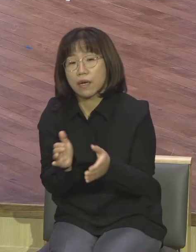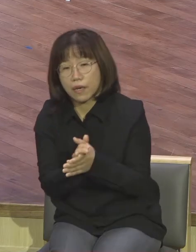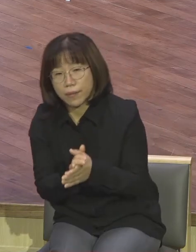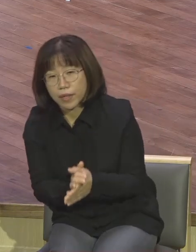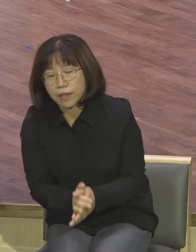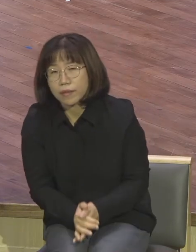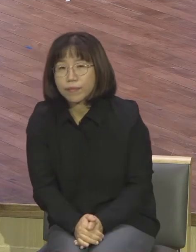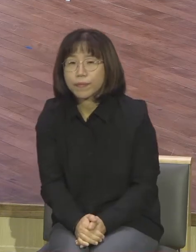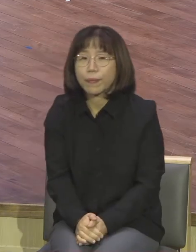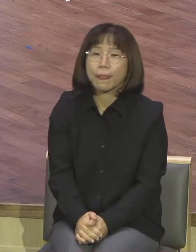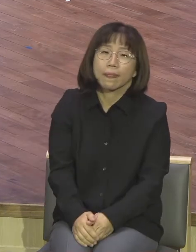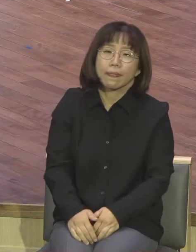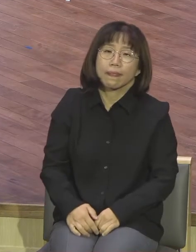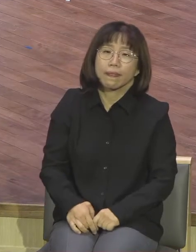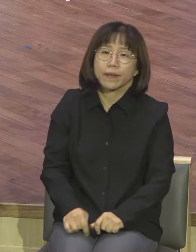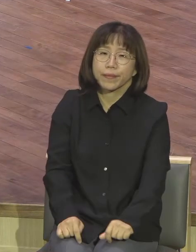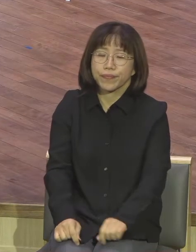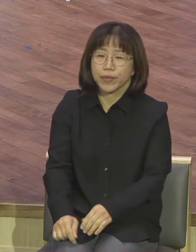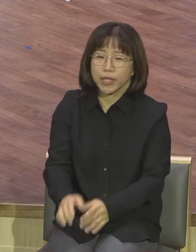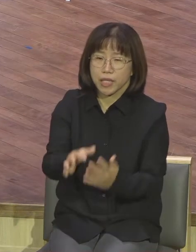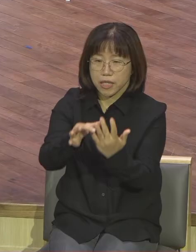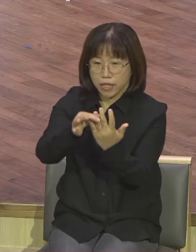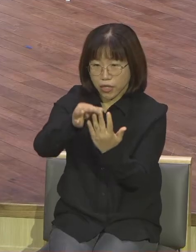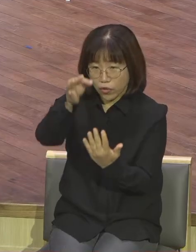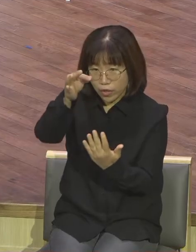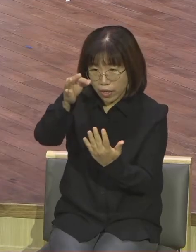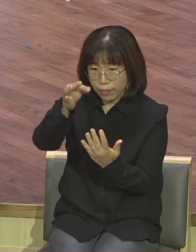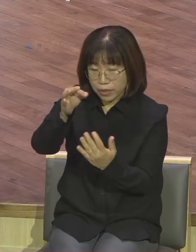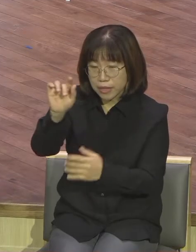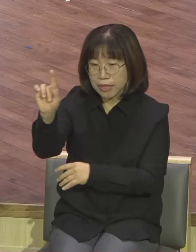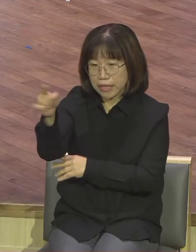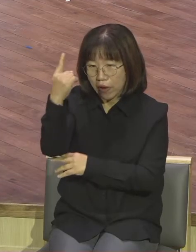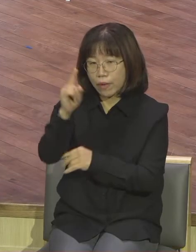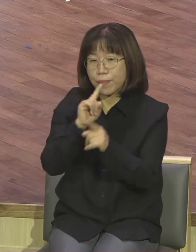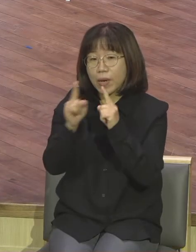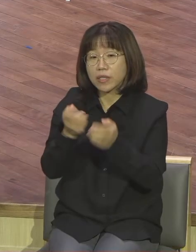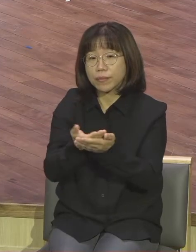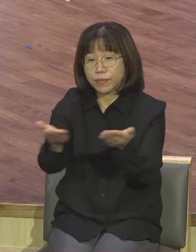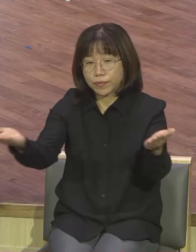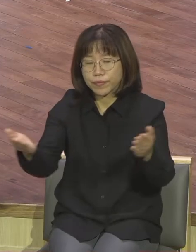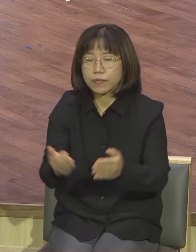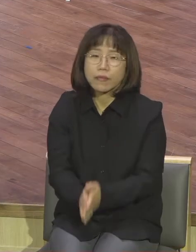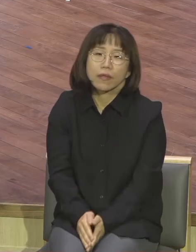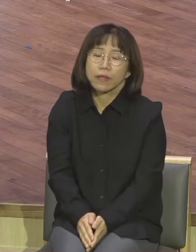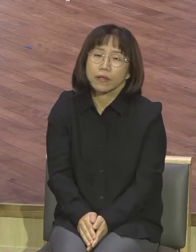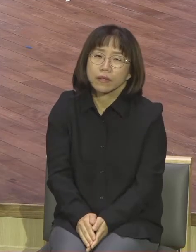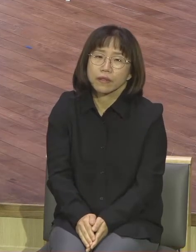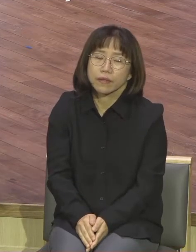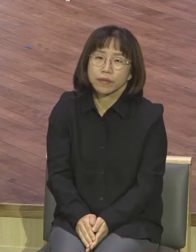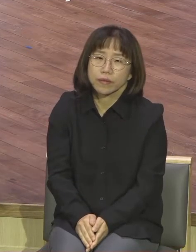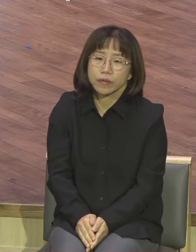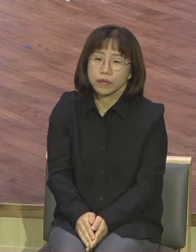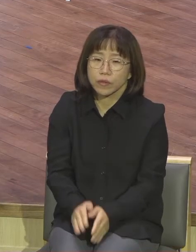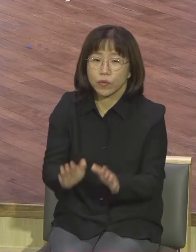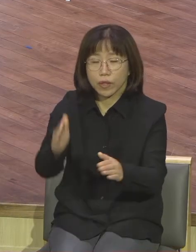아메 선택받은 따위시란 제모로 말씀을 드립니다 지금 우리나라가 내년